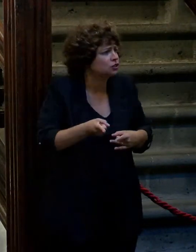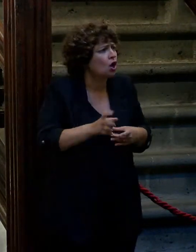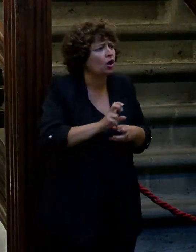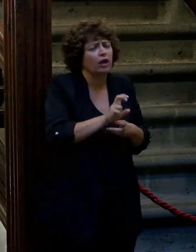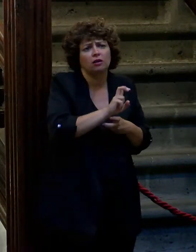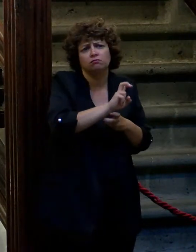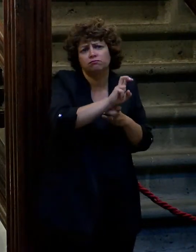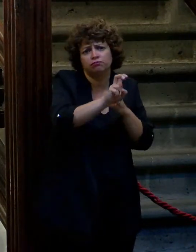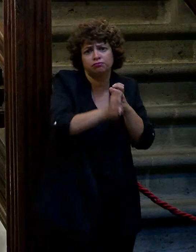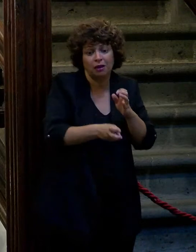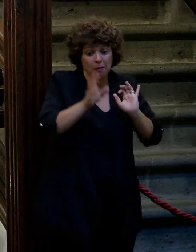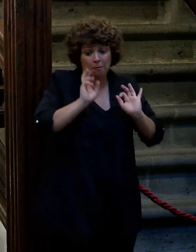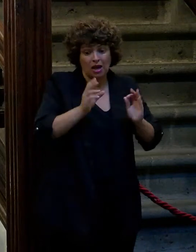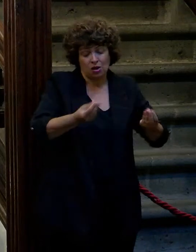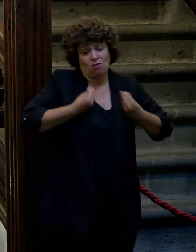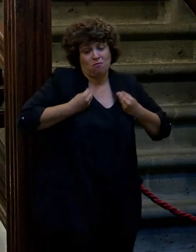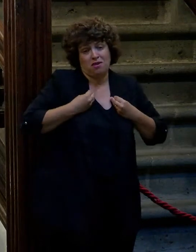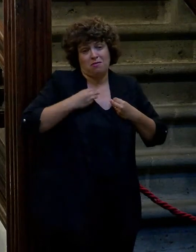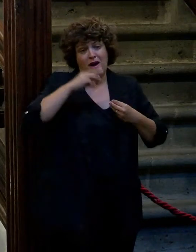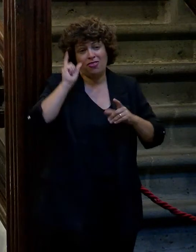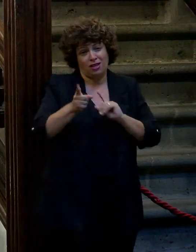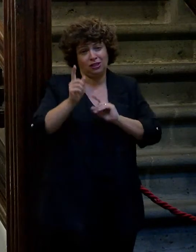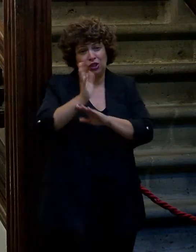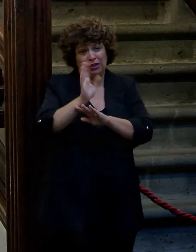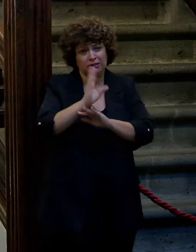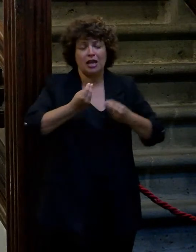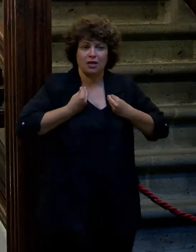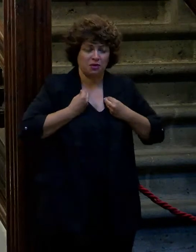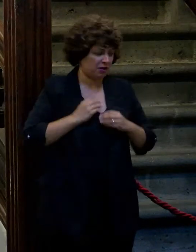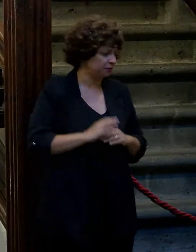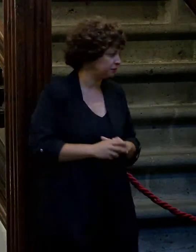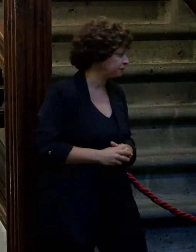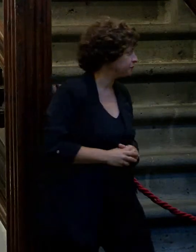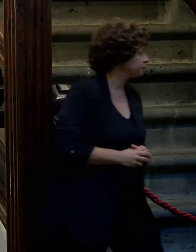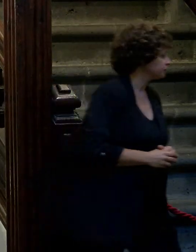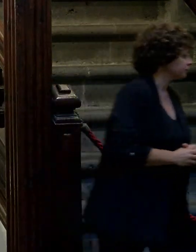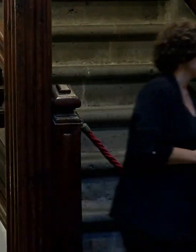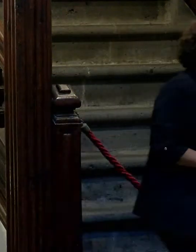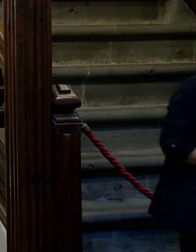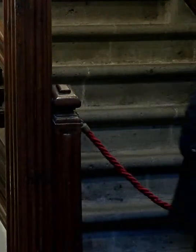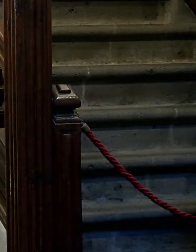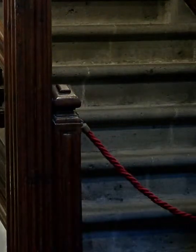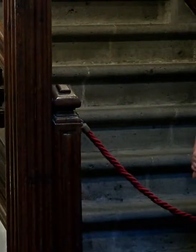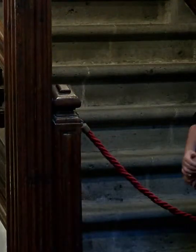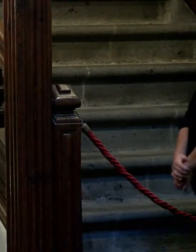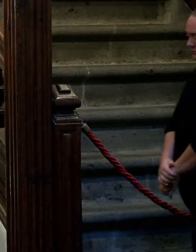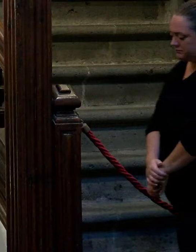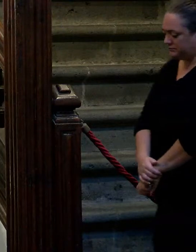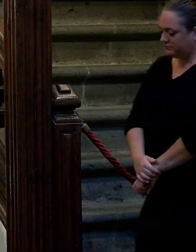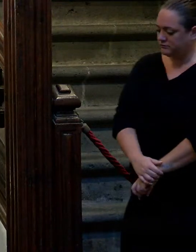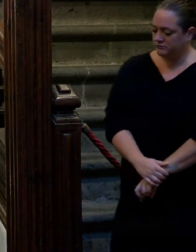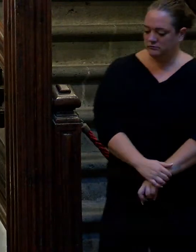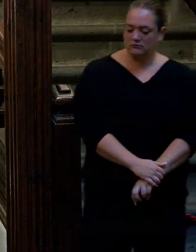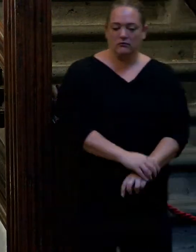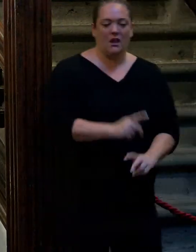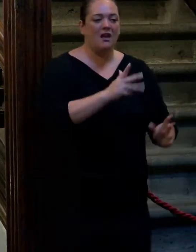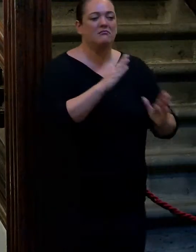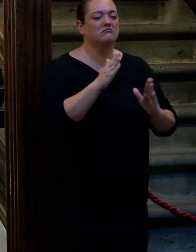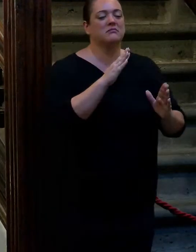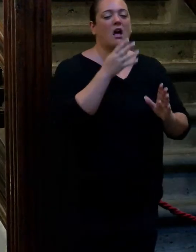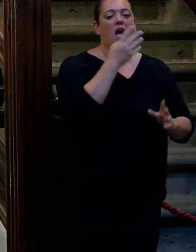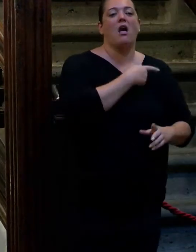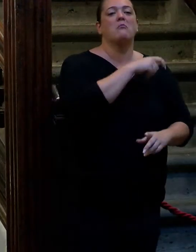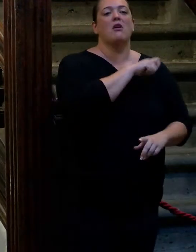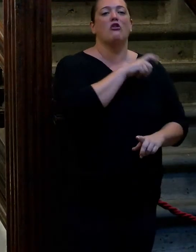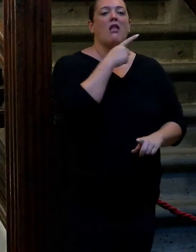pero viva Pedro Almodóvar y que nos dure mucho tiempo yo creo que Pedro Almodóvar es el mejor narrador de la transición española o por lo menos el más moderno porque